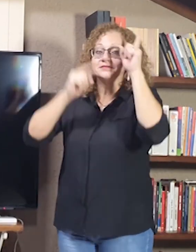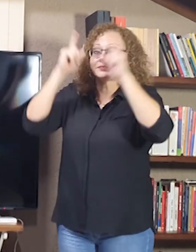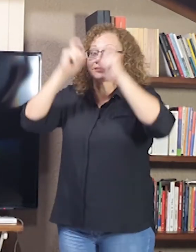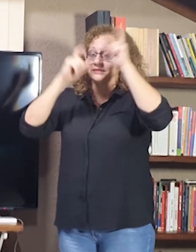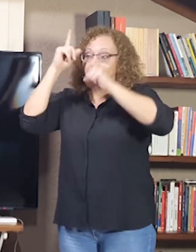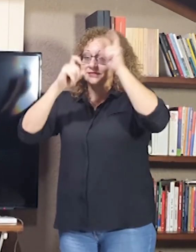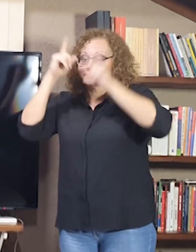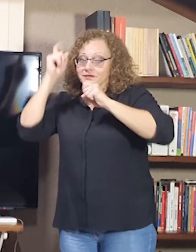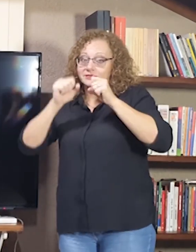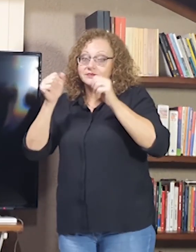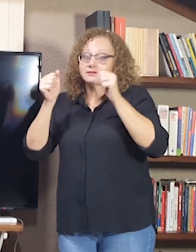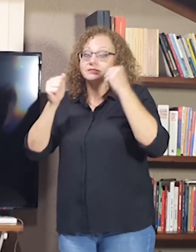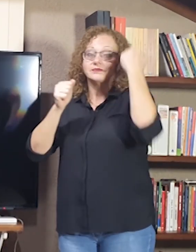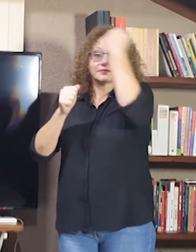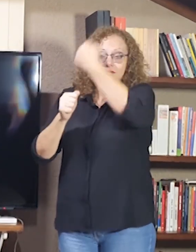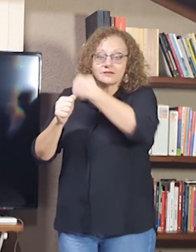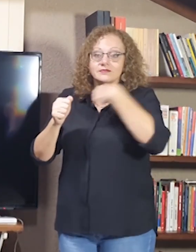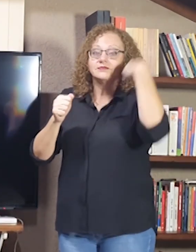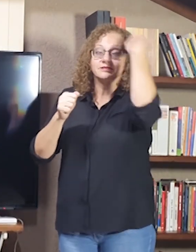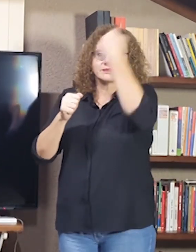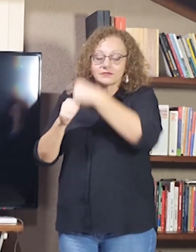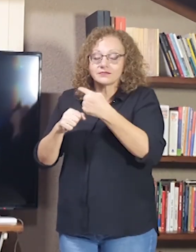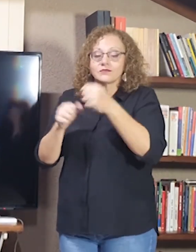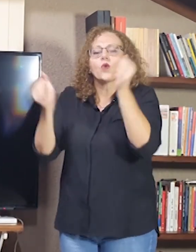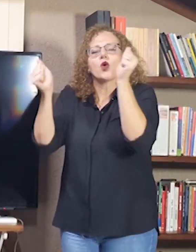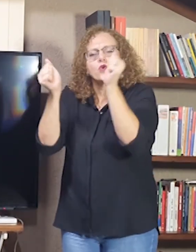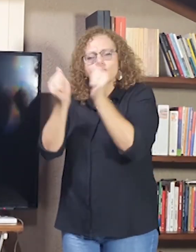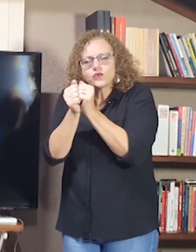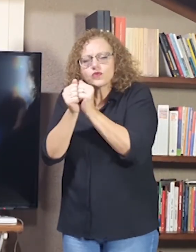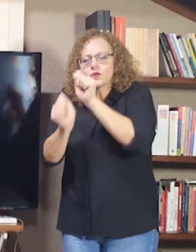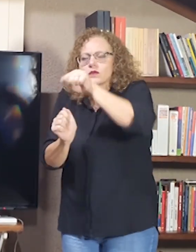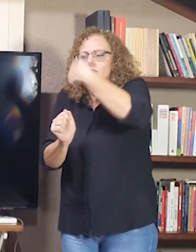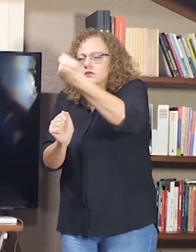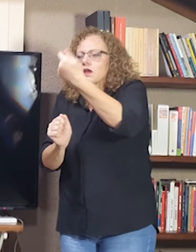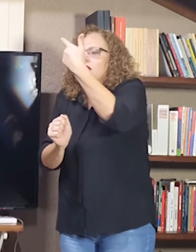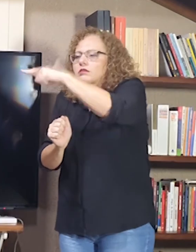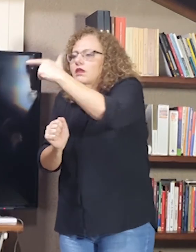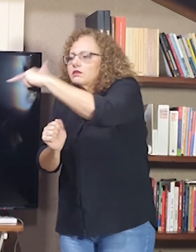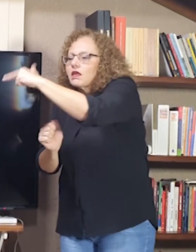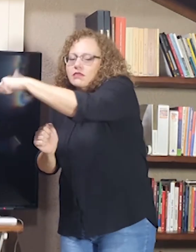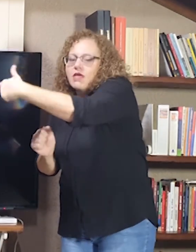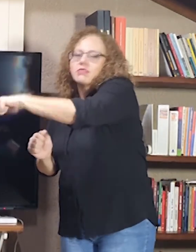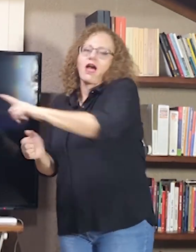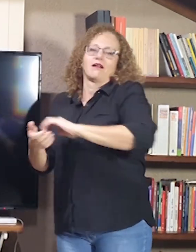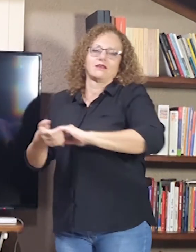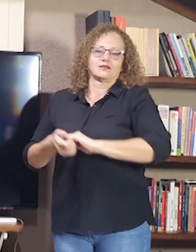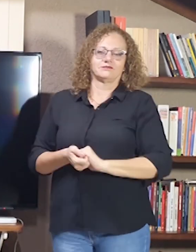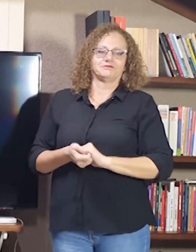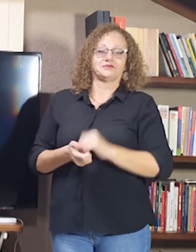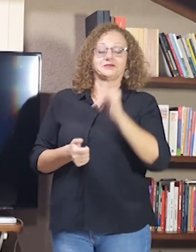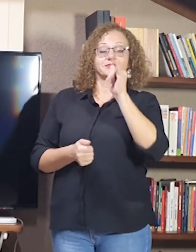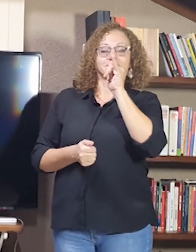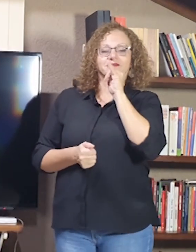Também está ligado à expressão. Por exemplo. Eu vou...